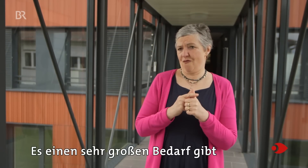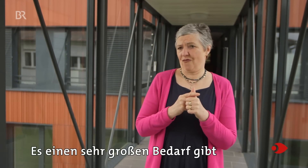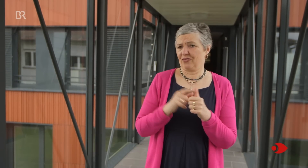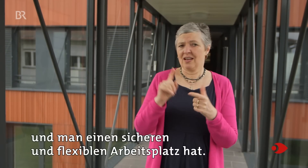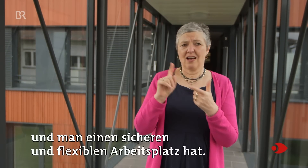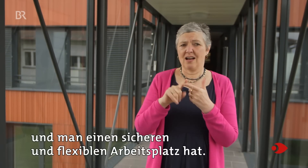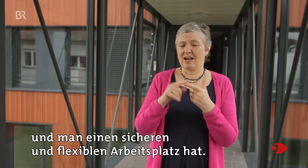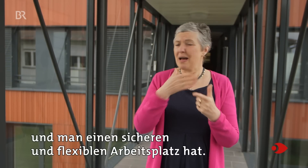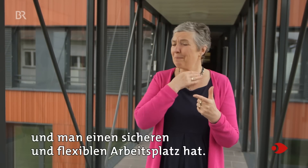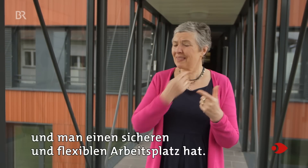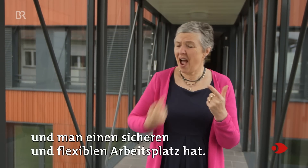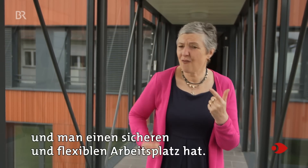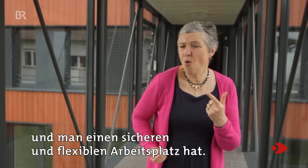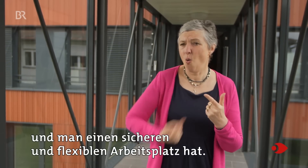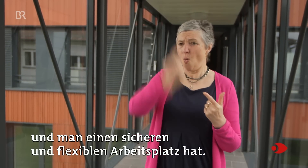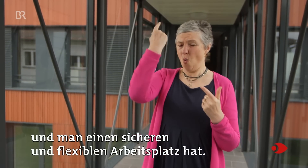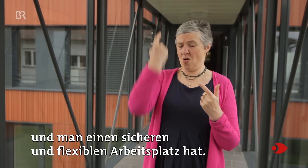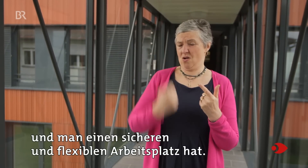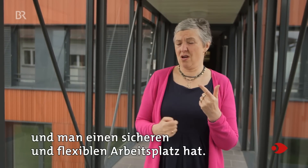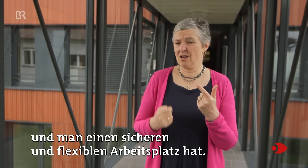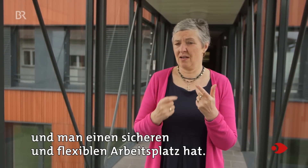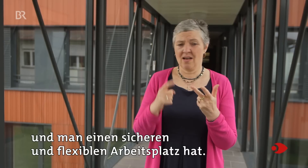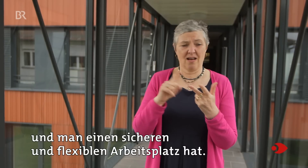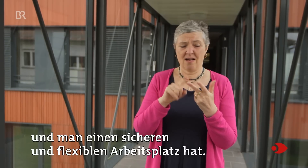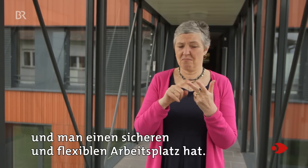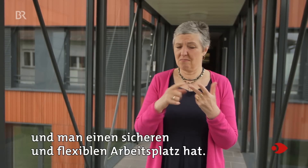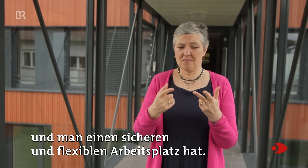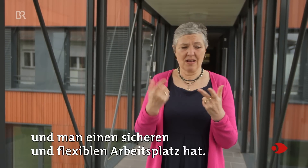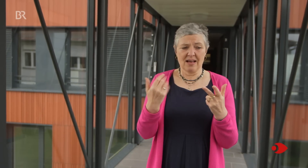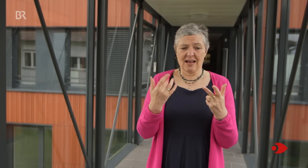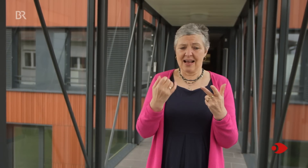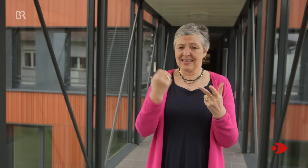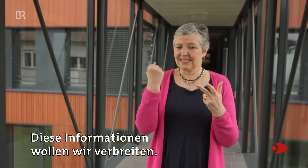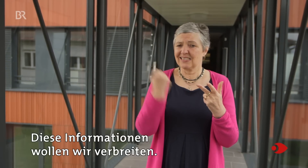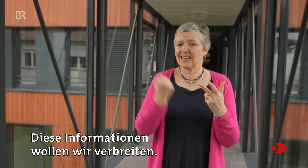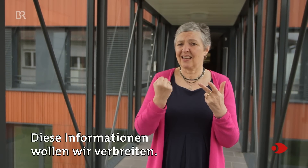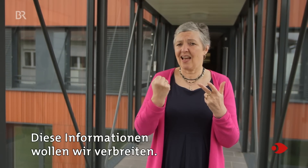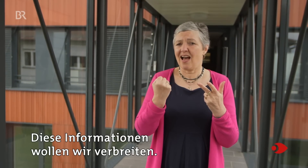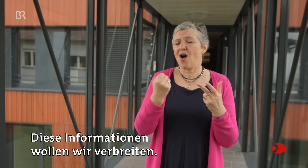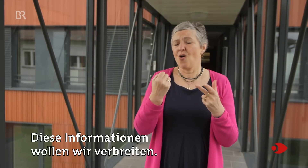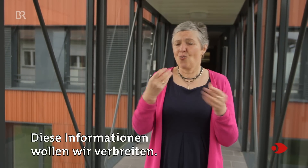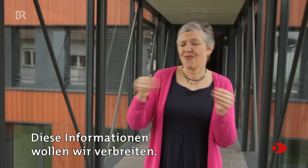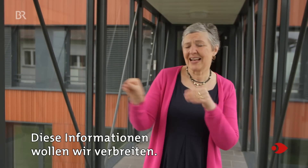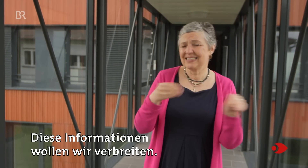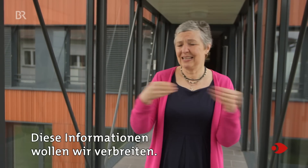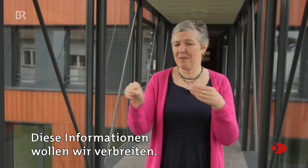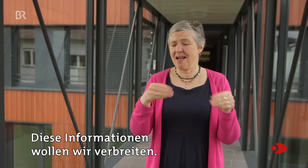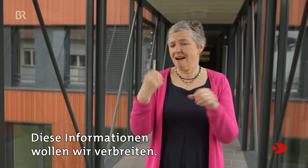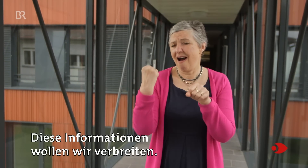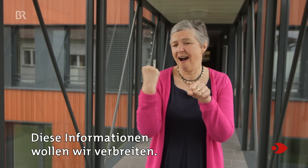gibt und man einen sicheren und flexiblen Arbeitsplatz hat. Diese Informationen wollen wir verbreiten.